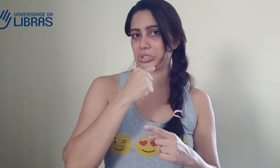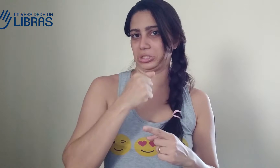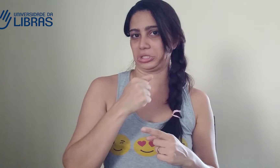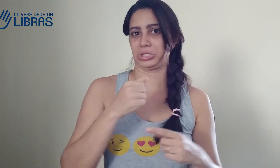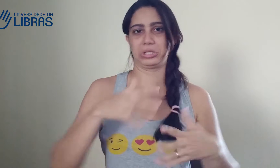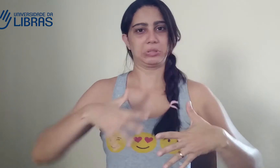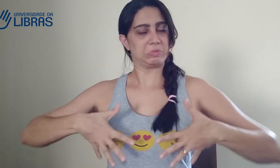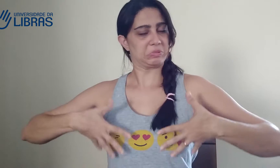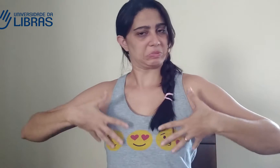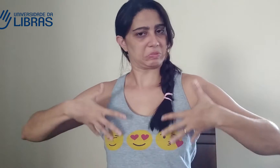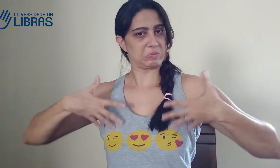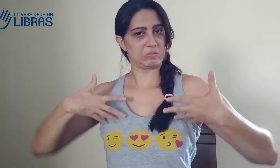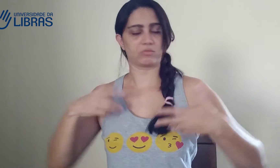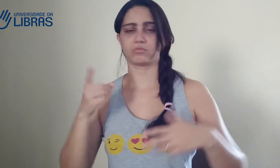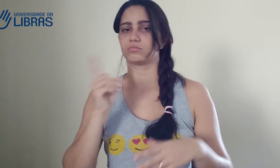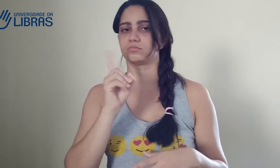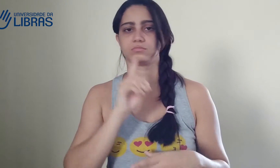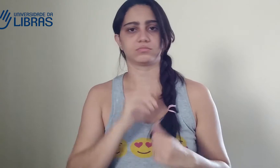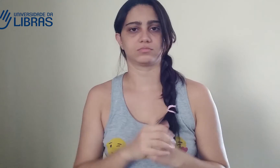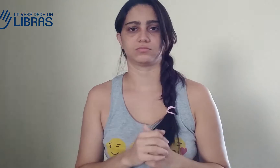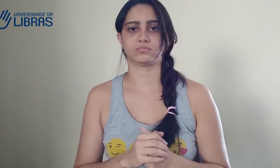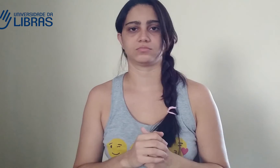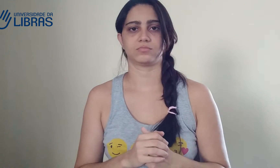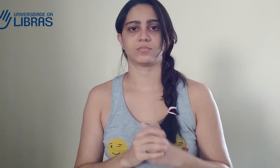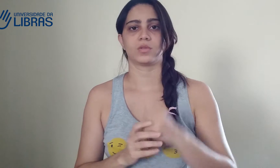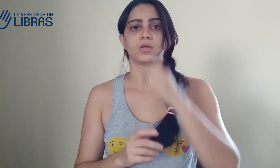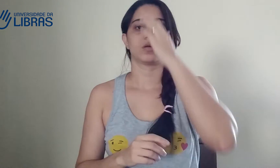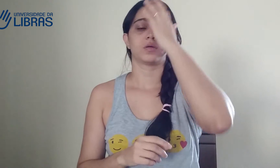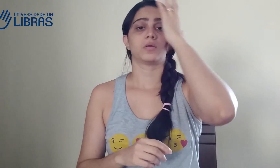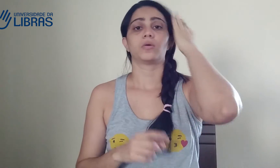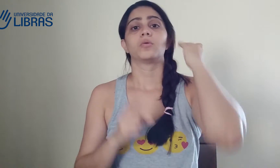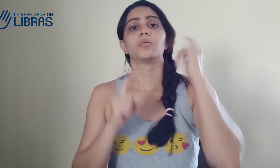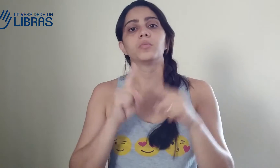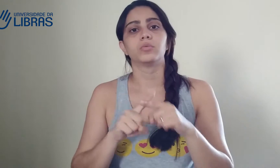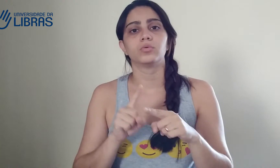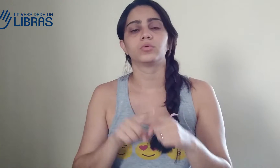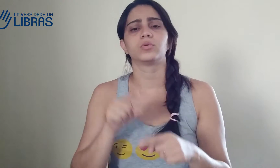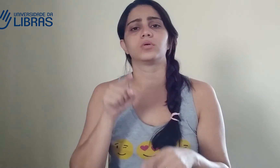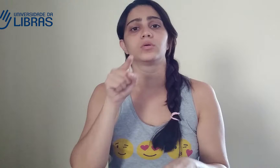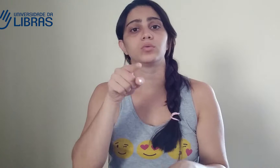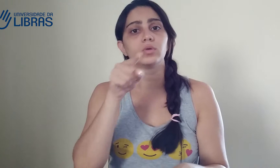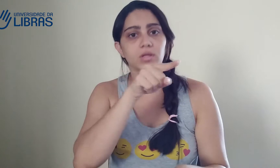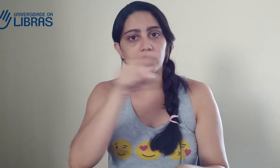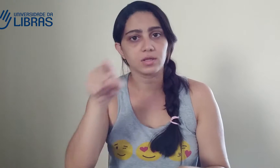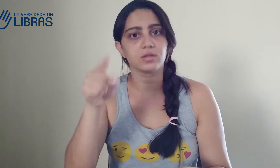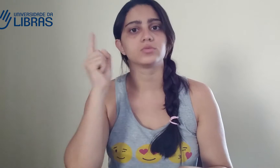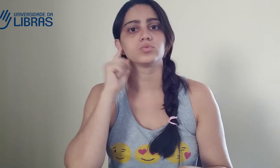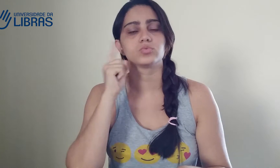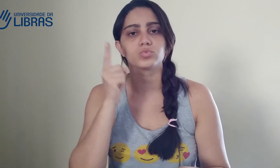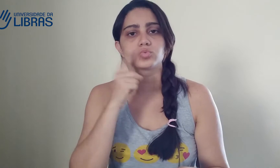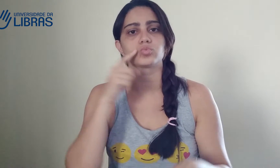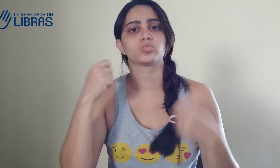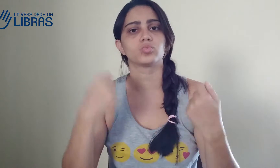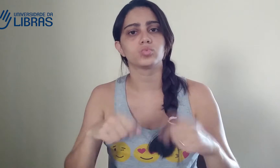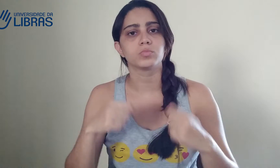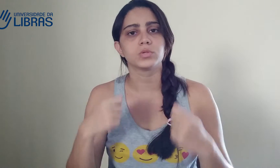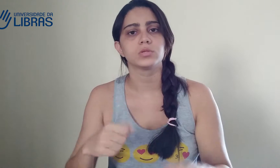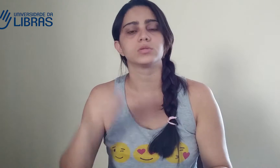quero realmente ser profissional. Não quero ser intérprete porque é bonito, para ter orgulho disso, não. Eu